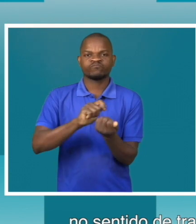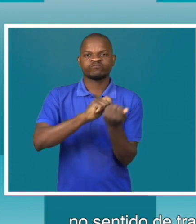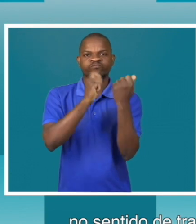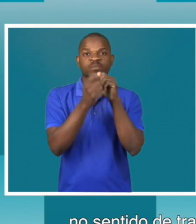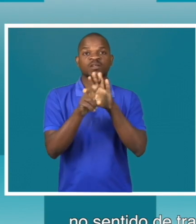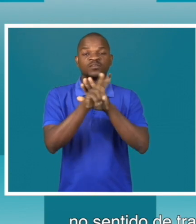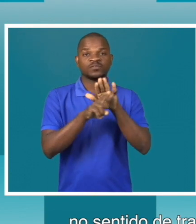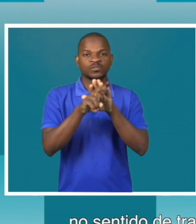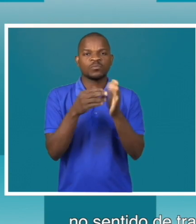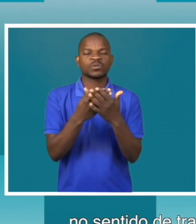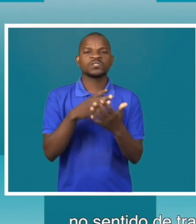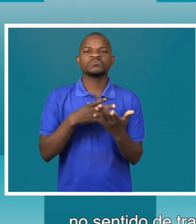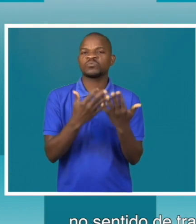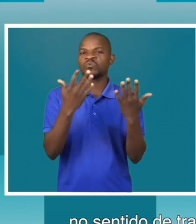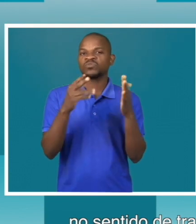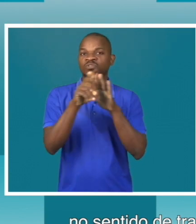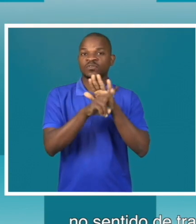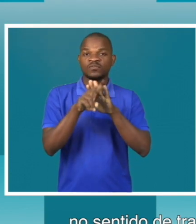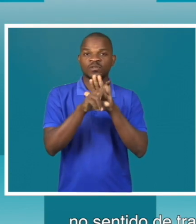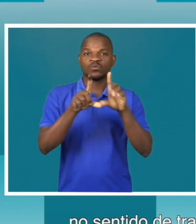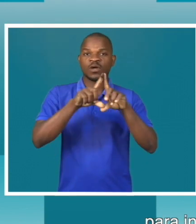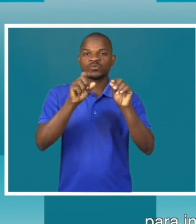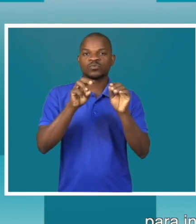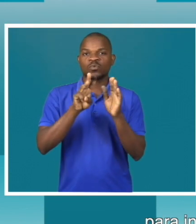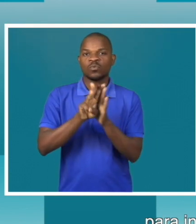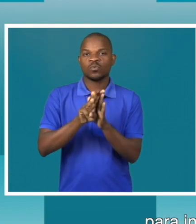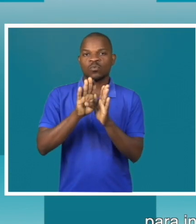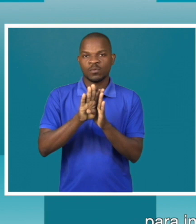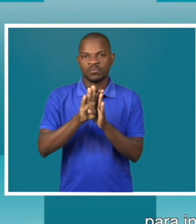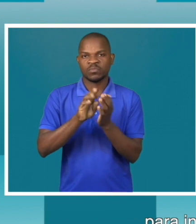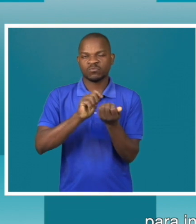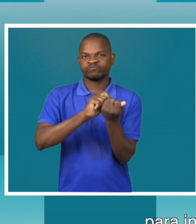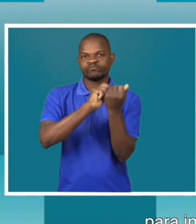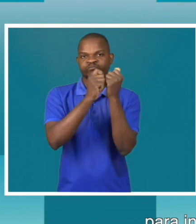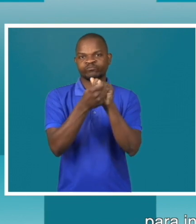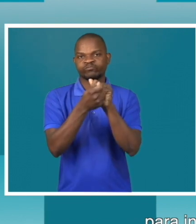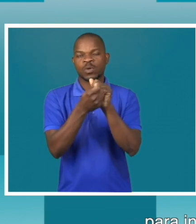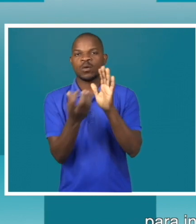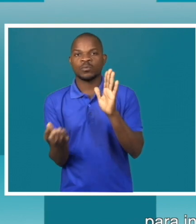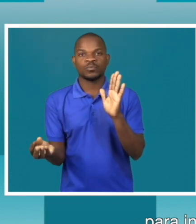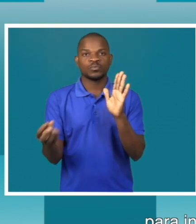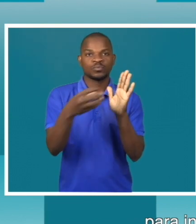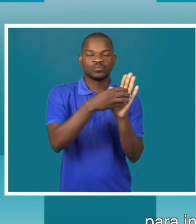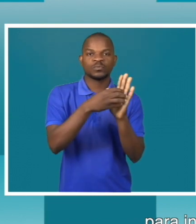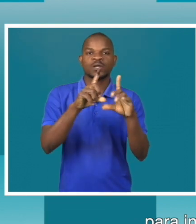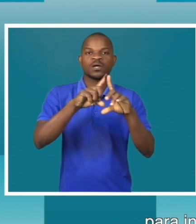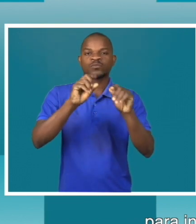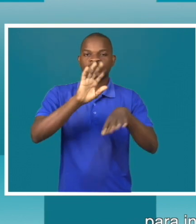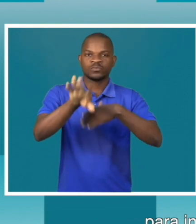vários vídeos no website, na secção de biblioteca, transformar ou inserirmos lá as línguas de